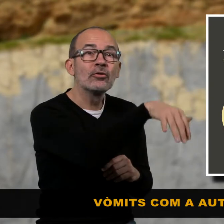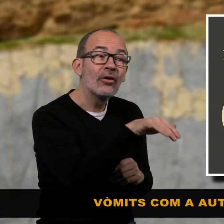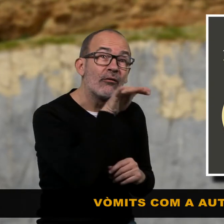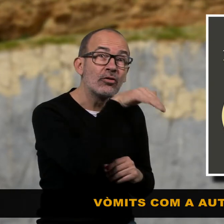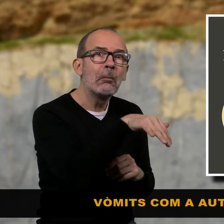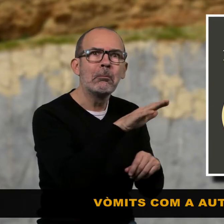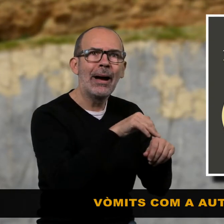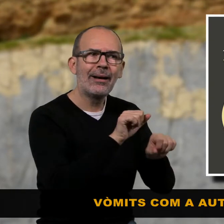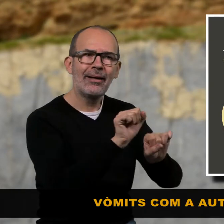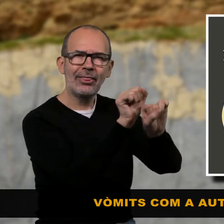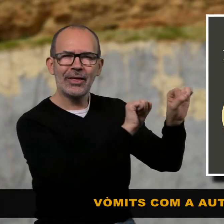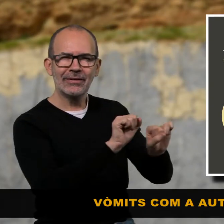Vòmits com autodefensa